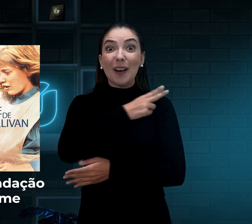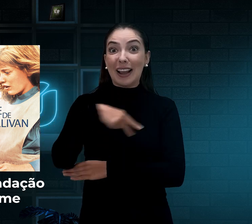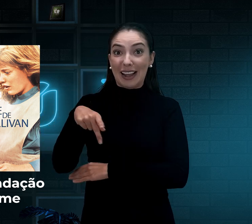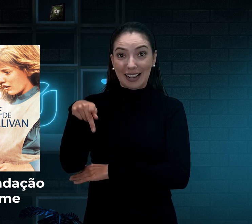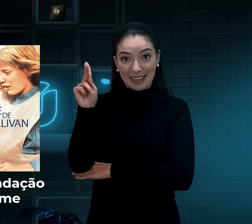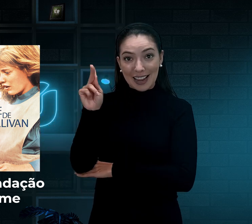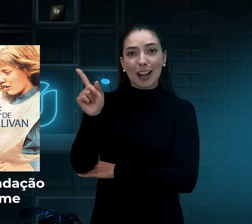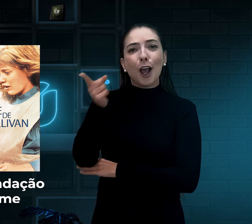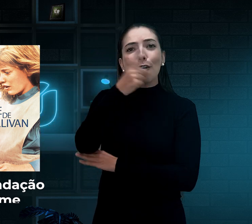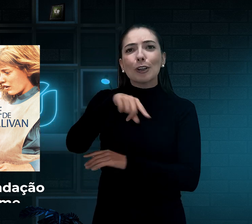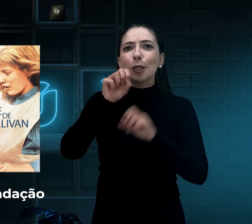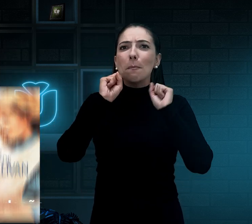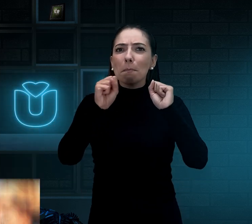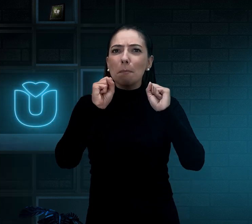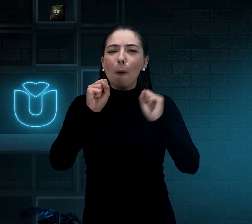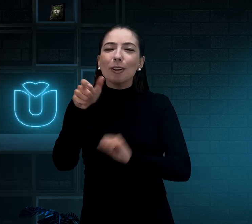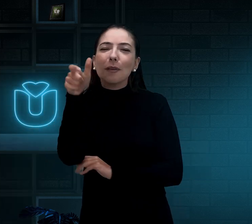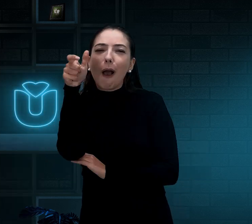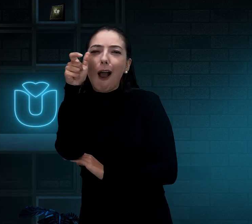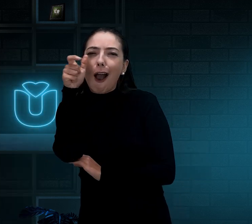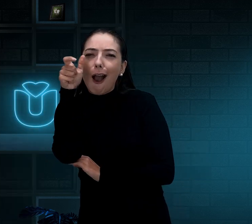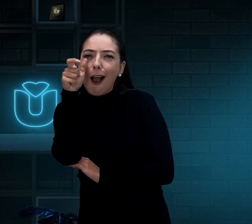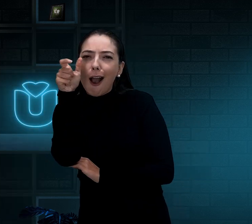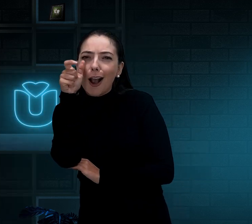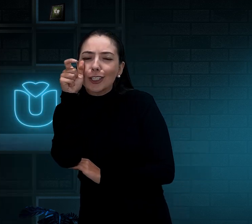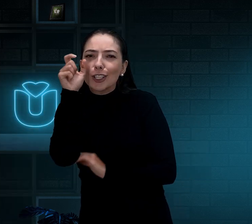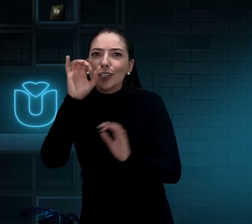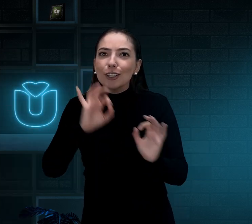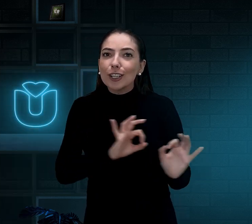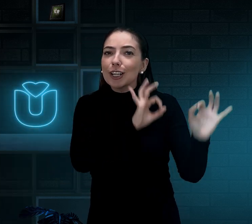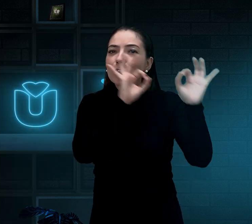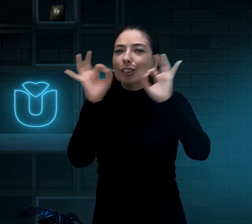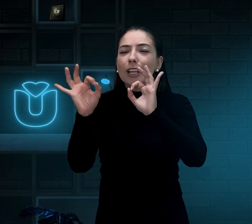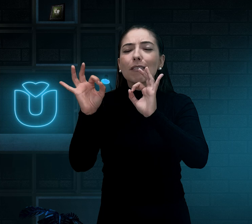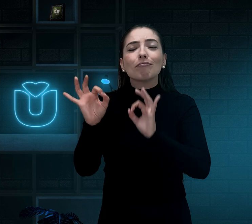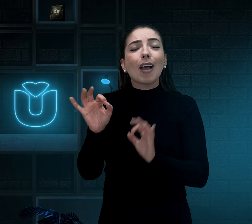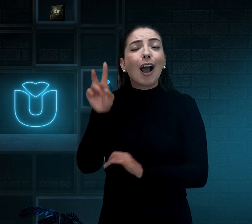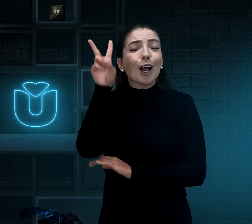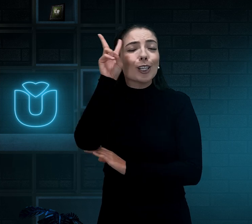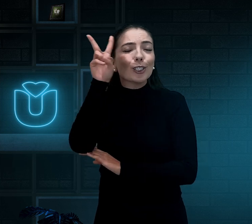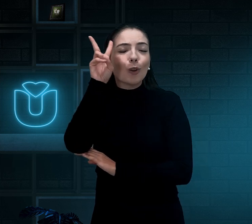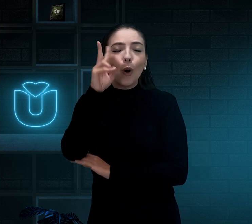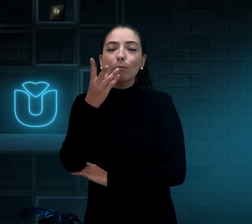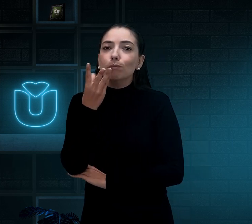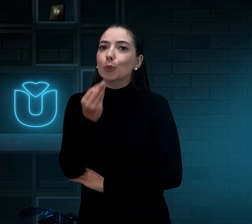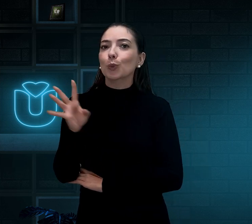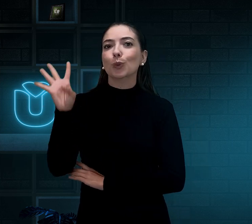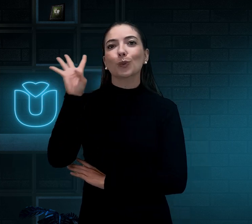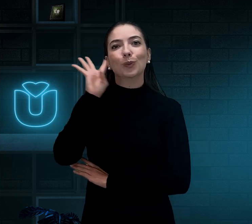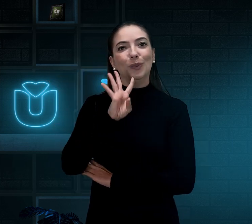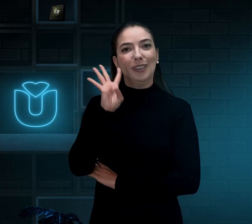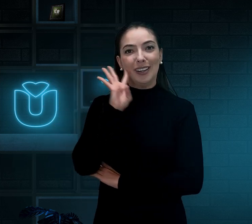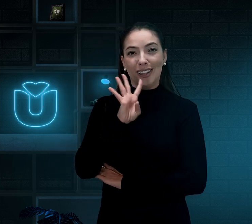história da vida da Ellen Keller. Assistam, porque é muito interessante, uma história muito legal.